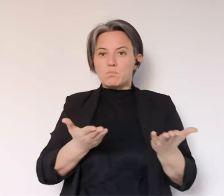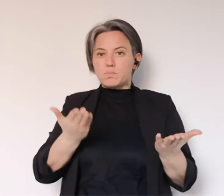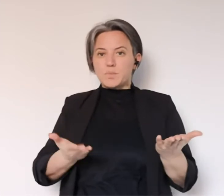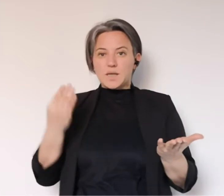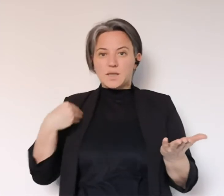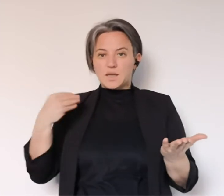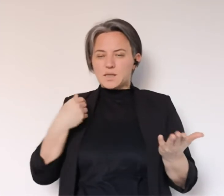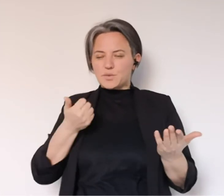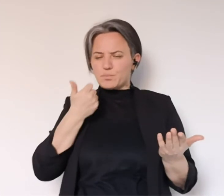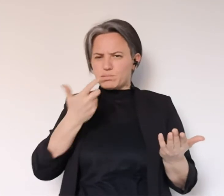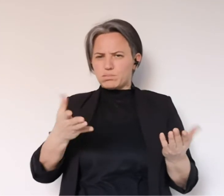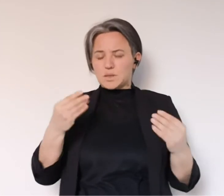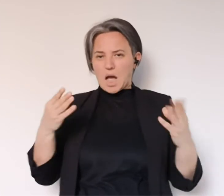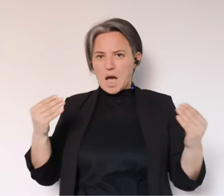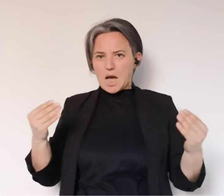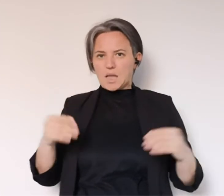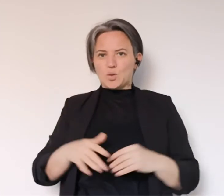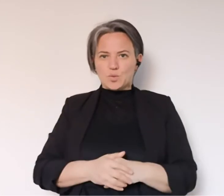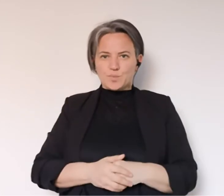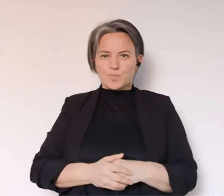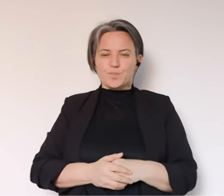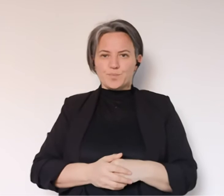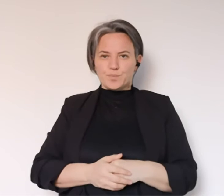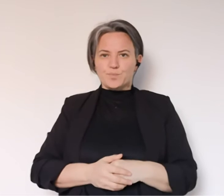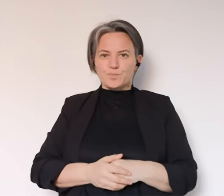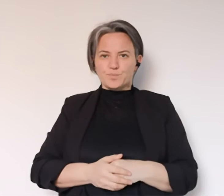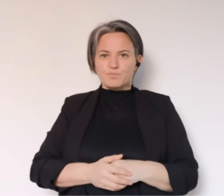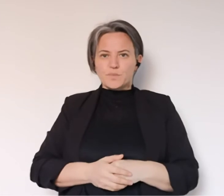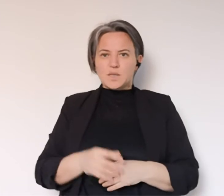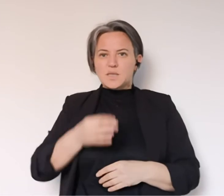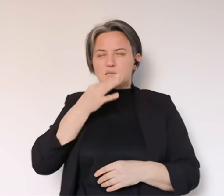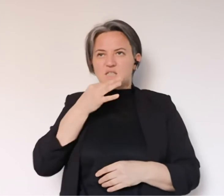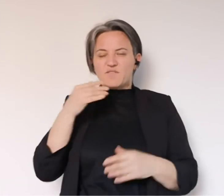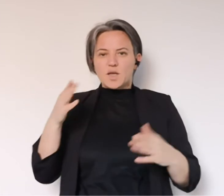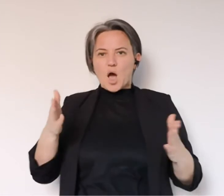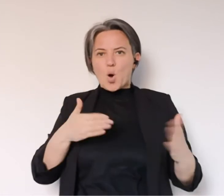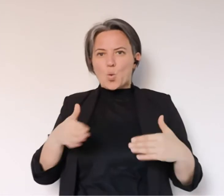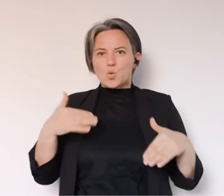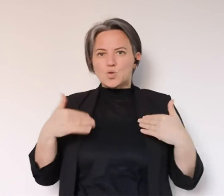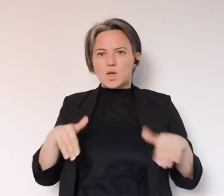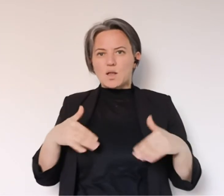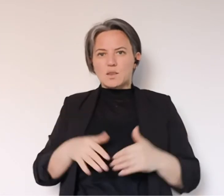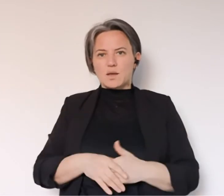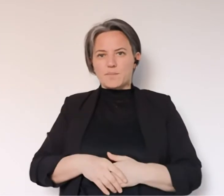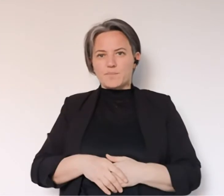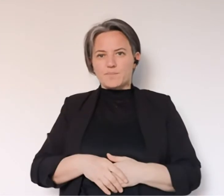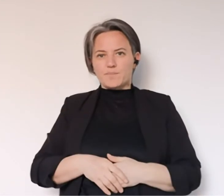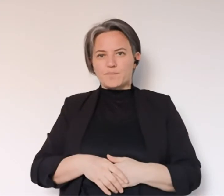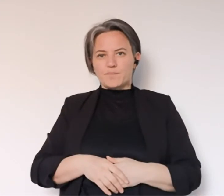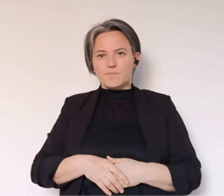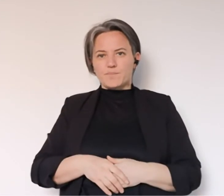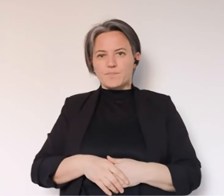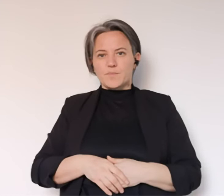partecipato a questo tipo di richiesta sono numeri importanti significa che, ahimè, questo bisogno è un bisogno